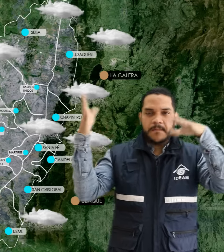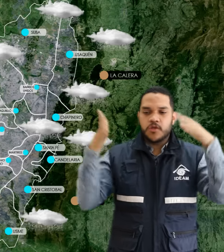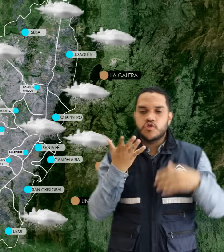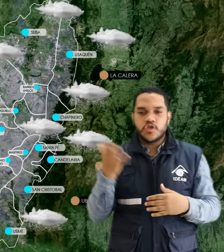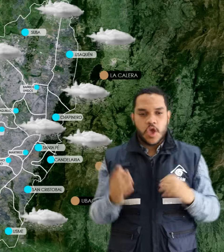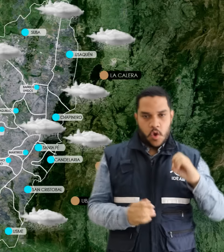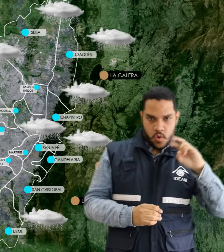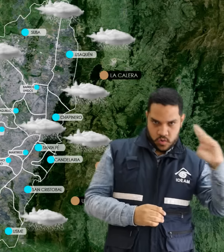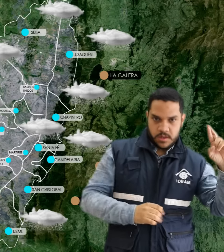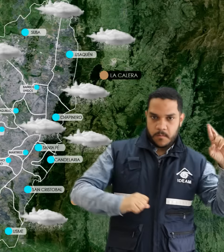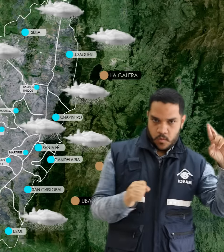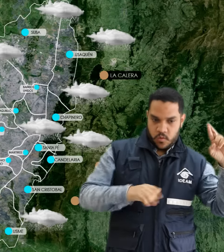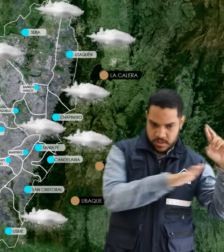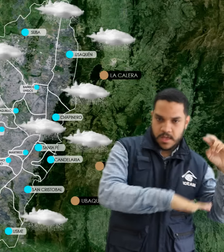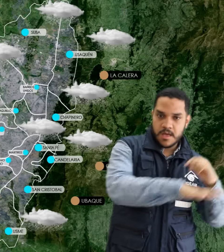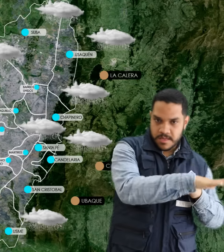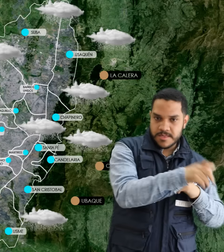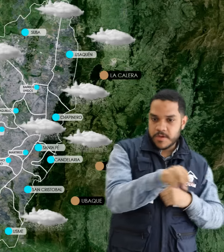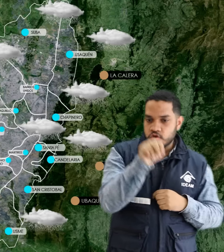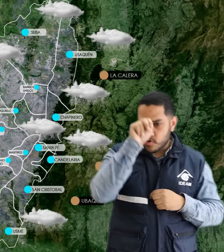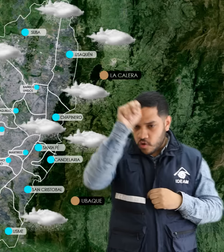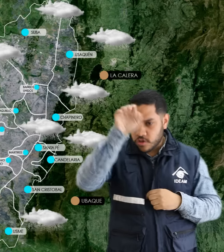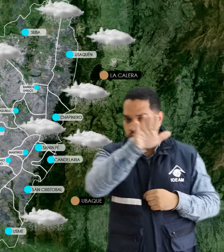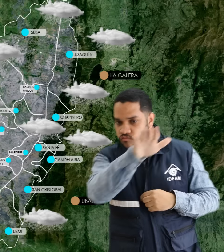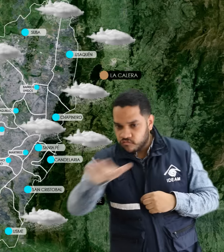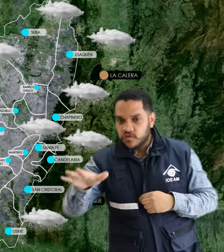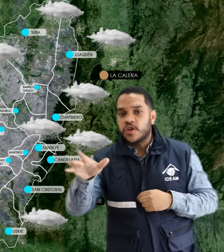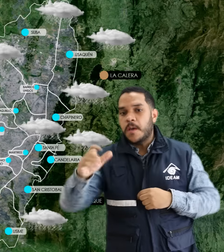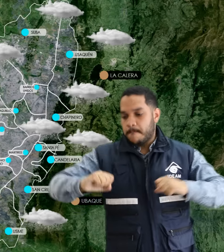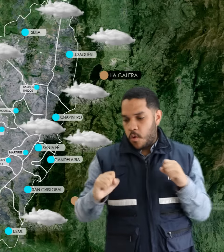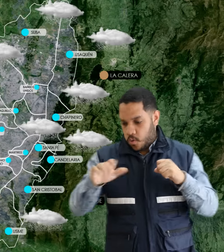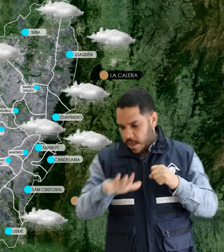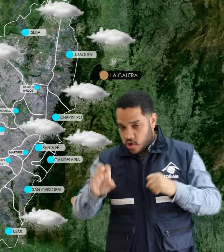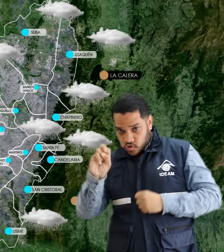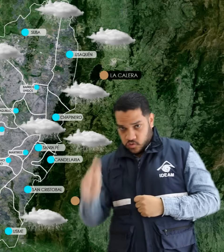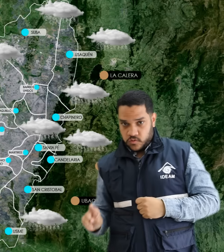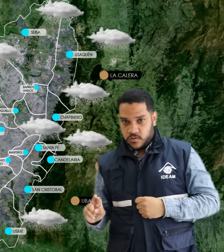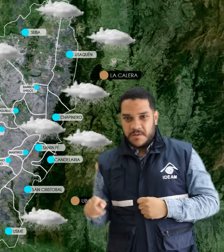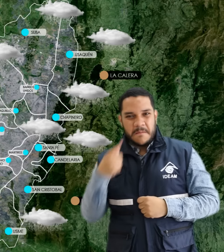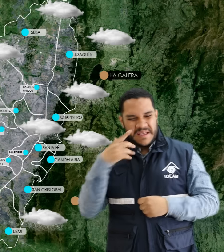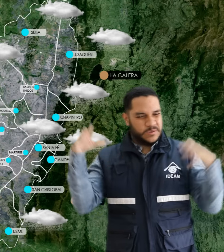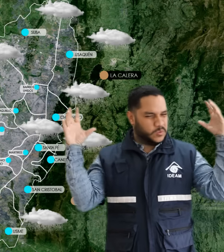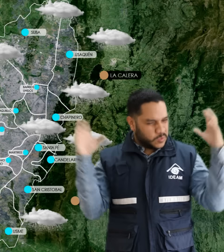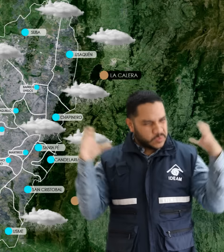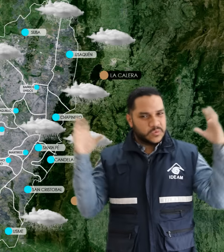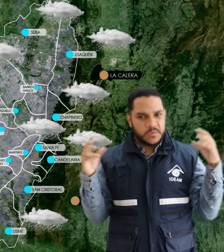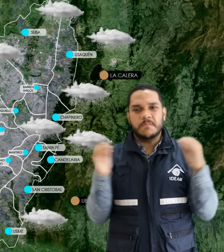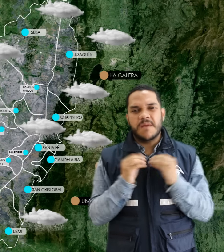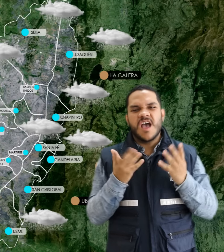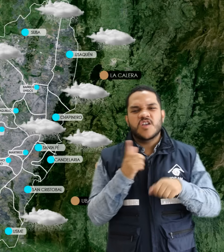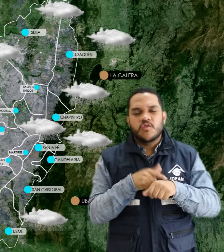de la ciudad y sectores del norte de la sabana y sur de la ciudad. Las lluvias más persistentes esperarían hacia horas de la madrugada.